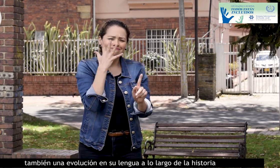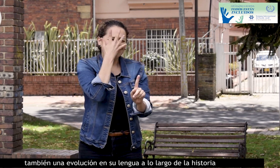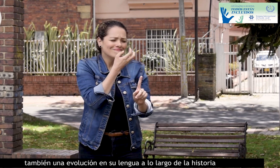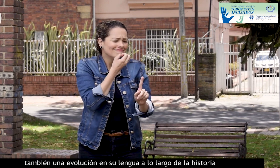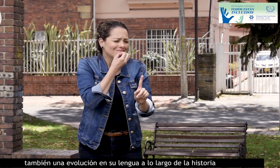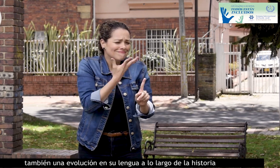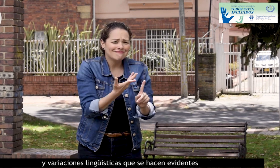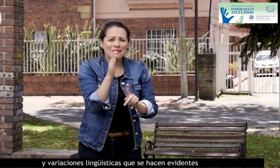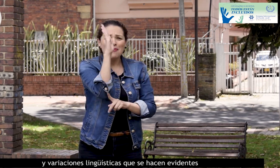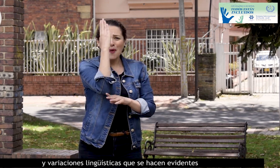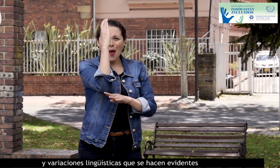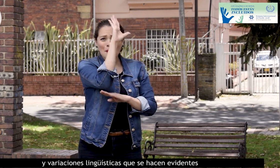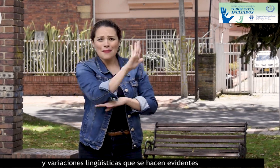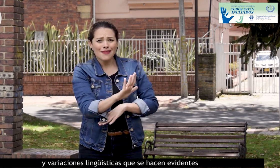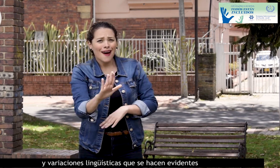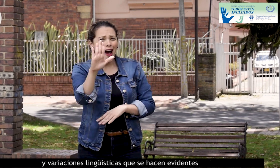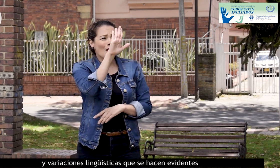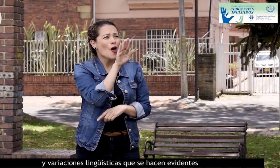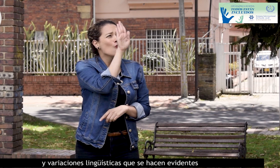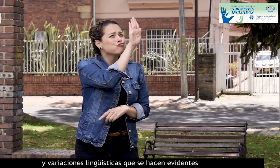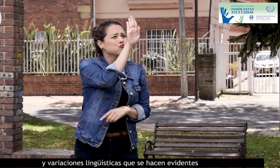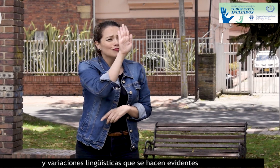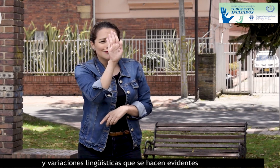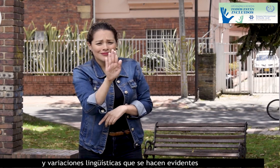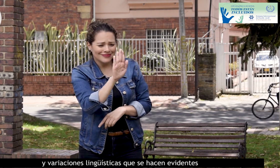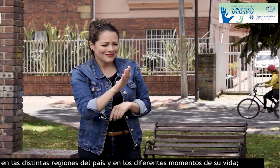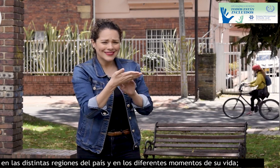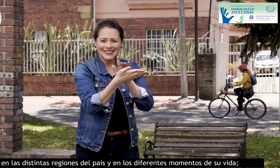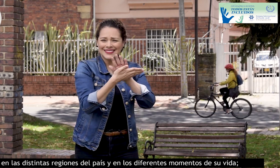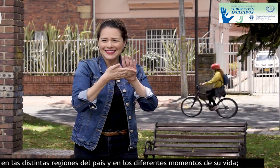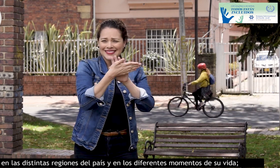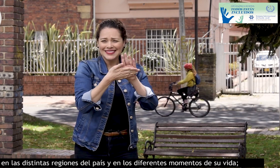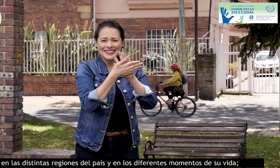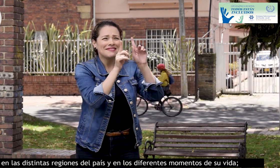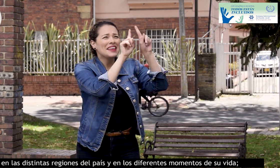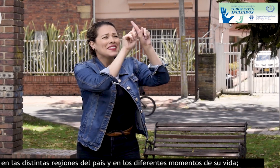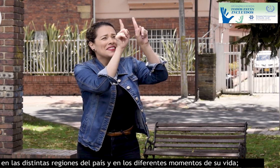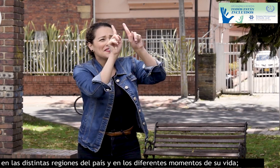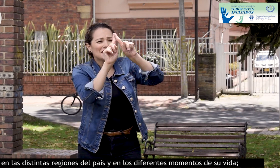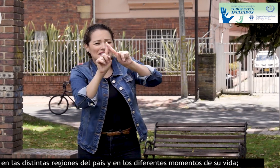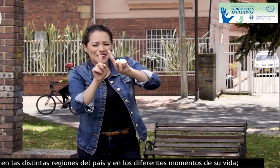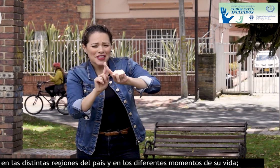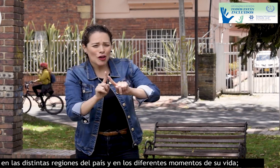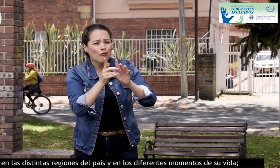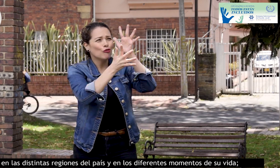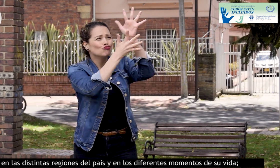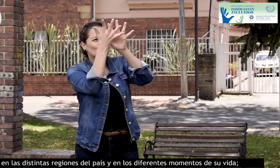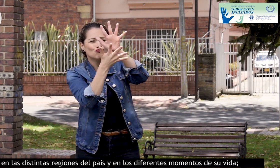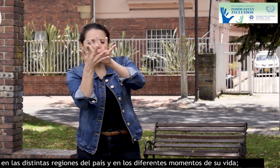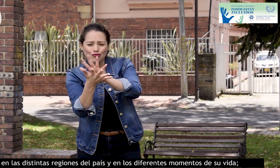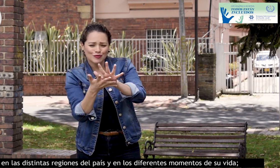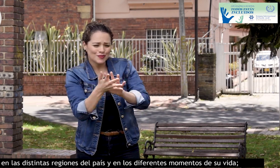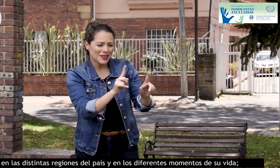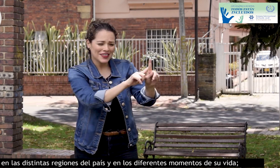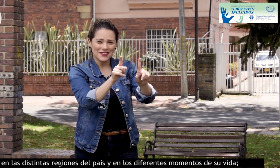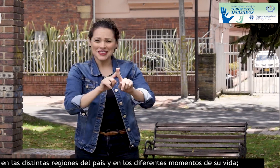lengua a lo largo de la historia y variaciones lingüísticas que se hacen evidentes en las distintas regiones del país y en los diferentes momentos de su vida.